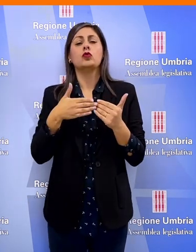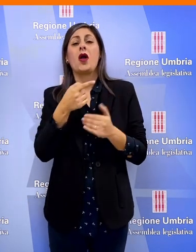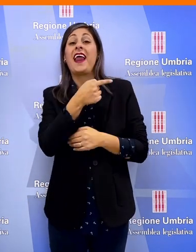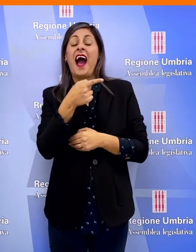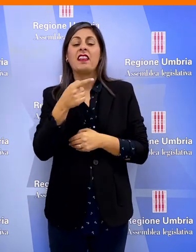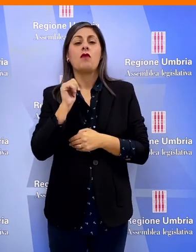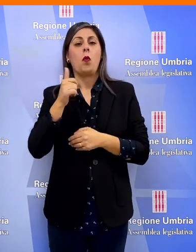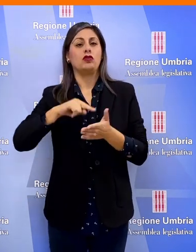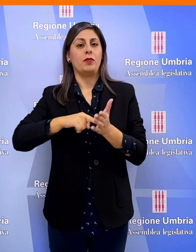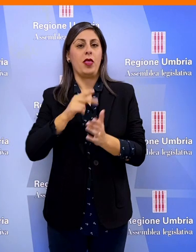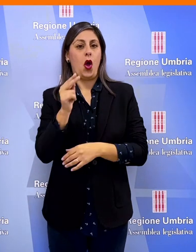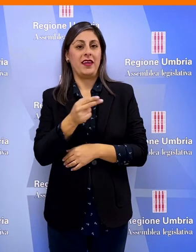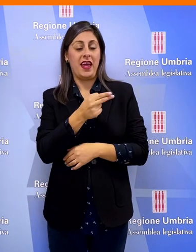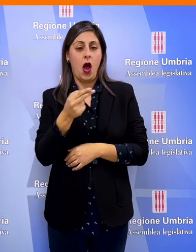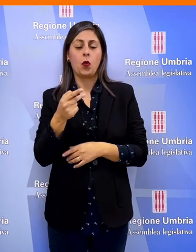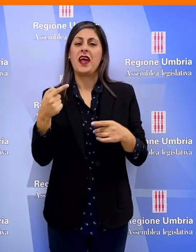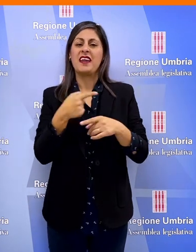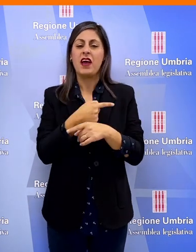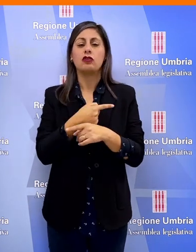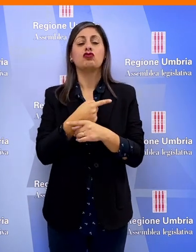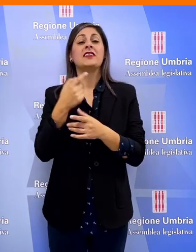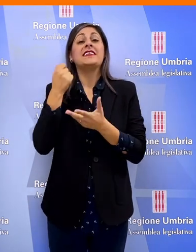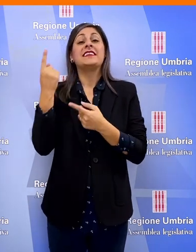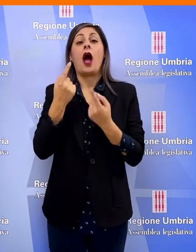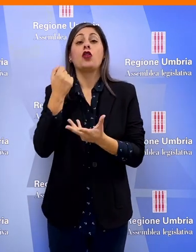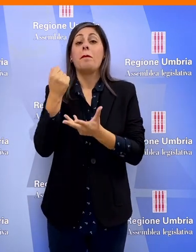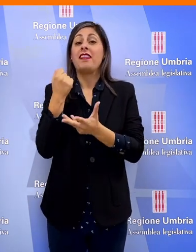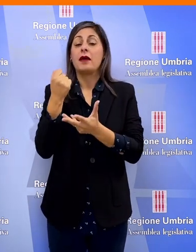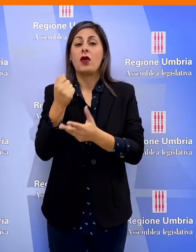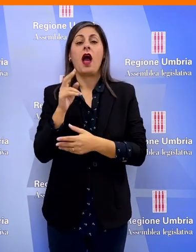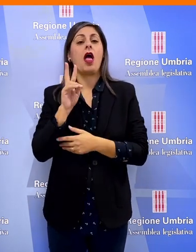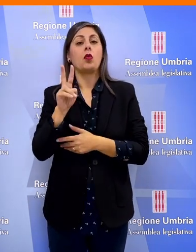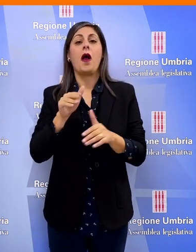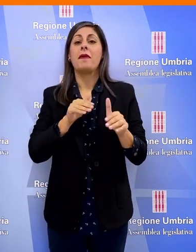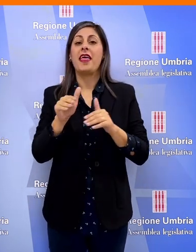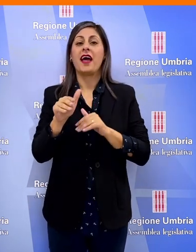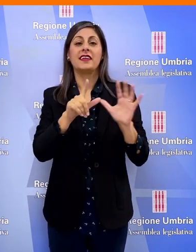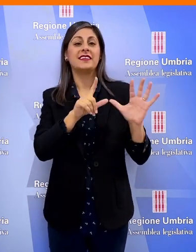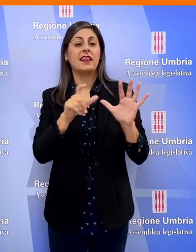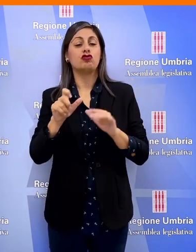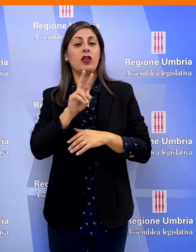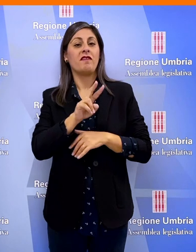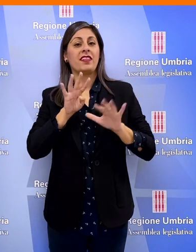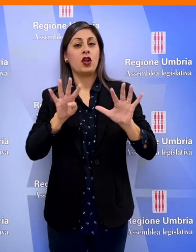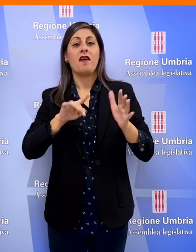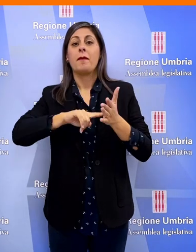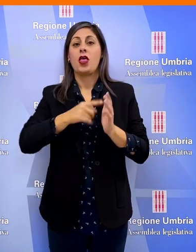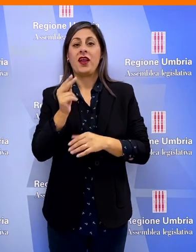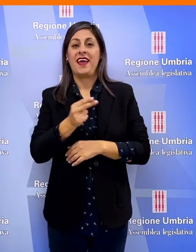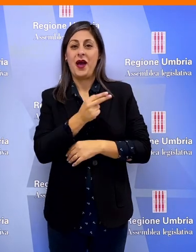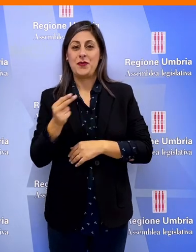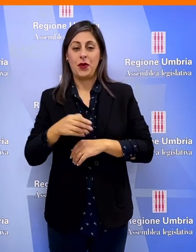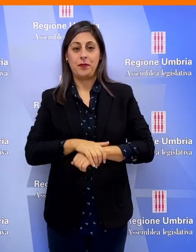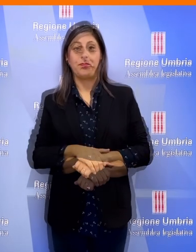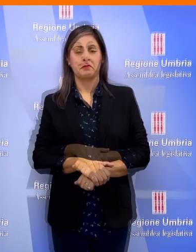negativo di 11 milioni di euro, mentre lo stato patrimoniale è pari a 2 miliardi 729 milioni